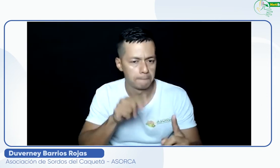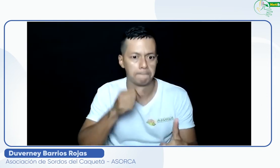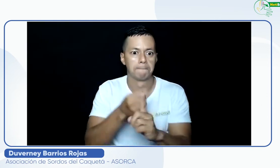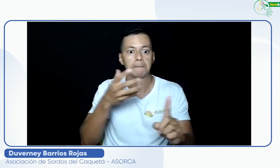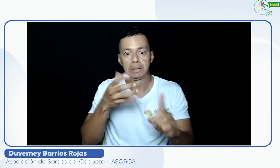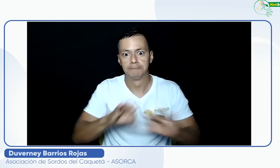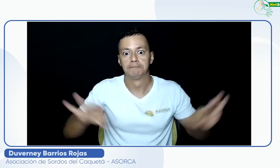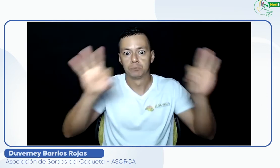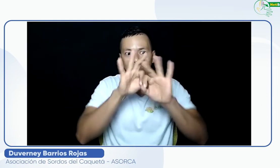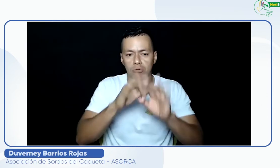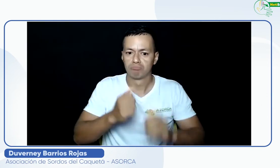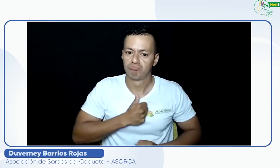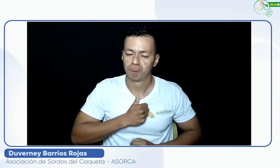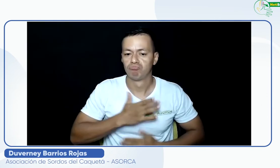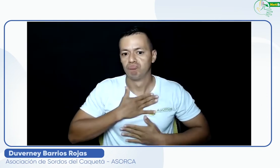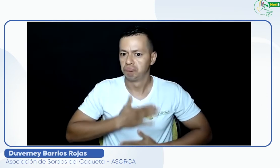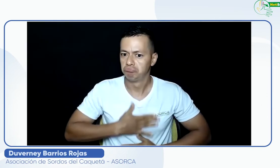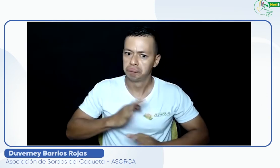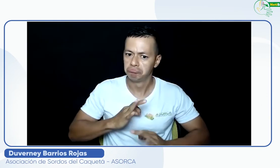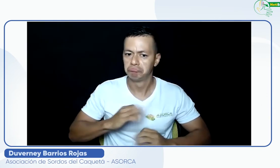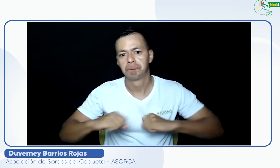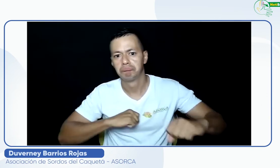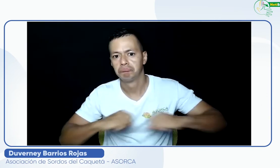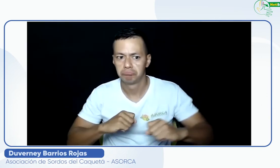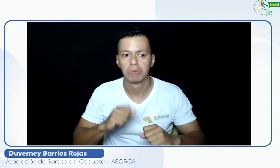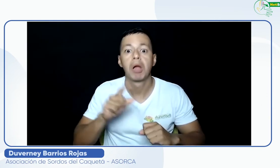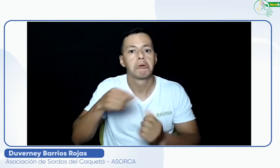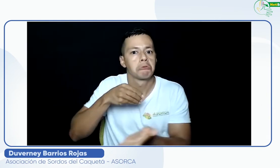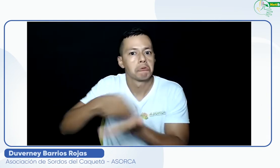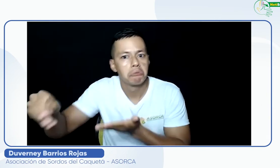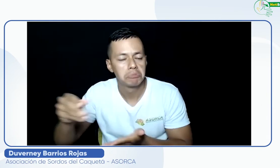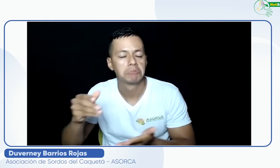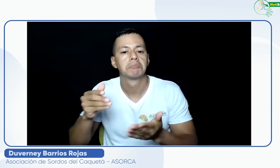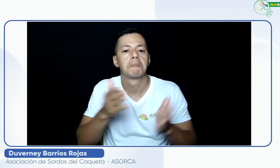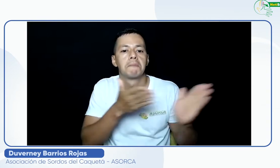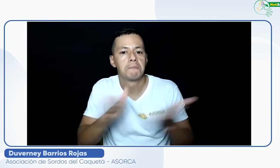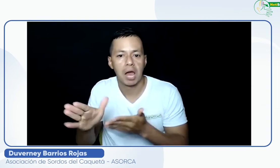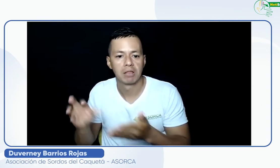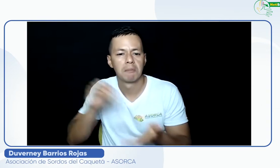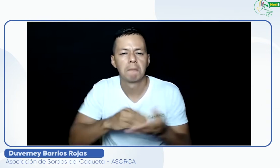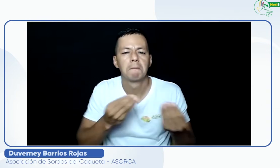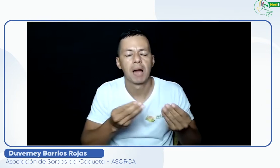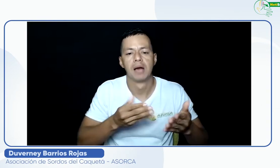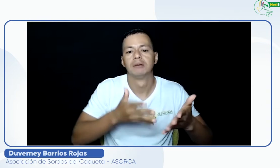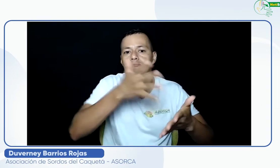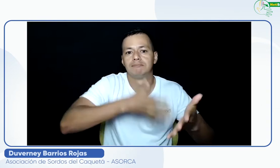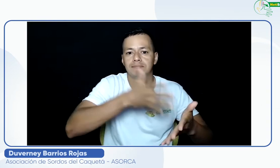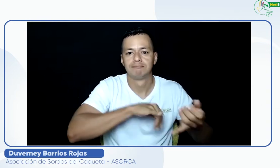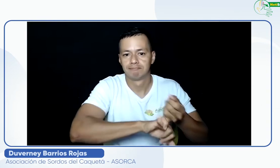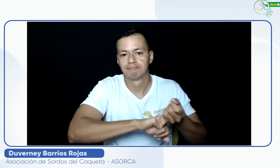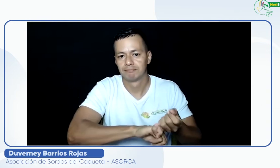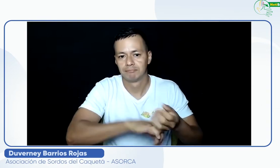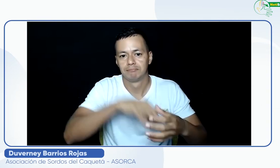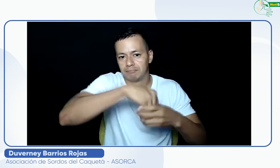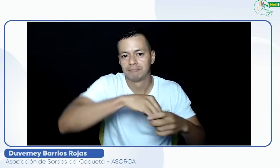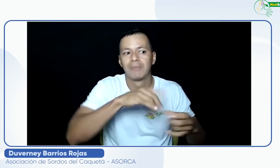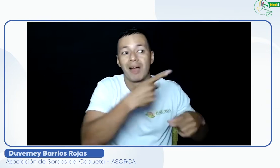experiencia da cuenta de que es una herramienta que favorece el impacto que deseamos y esto es muy importante, sentir la tranquilidad de poder